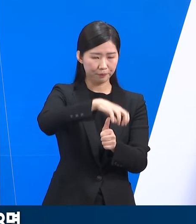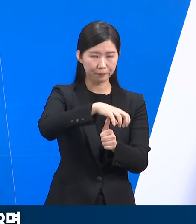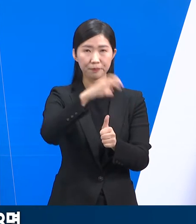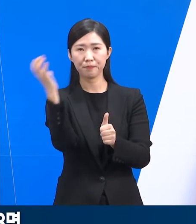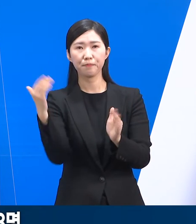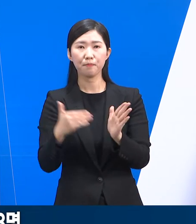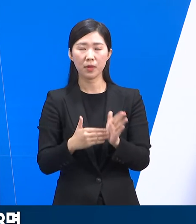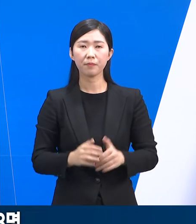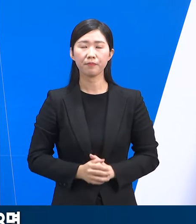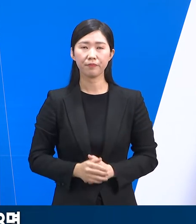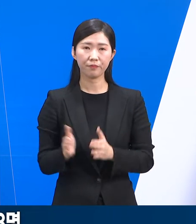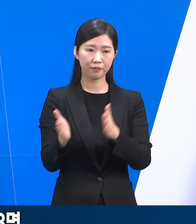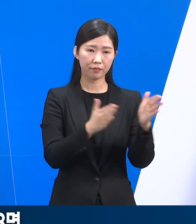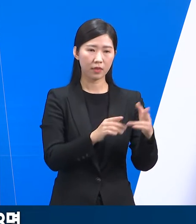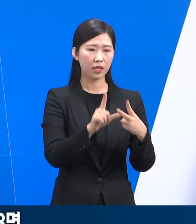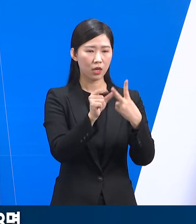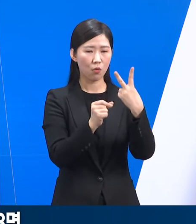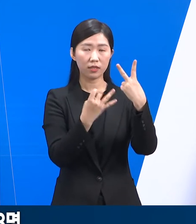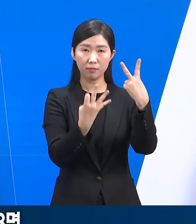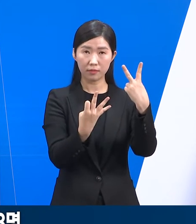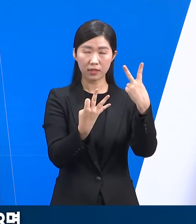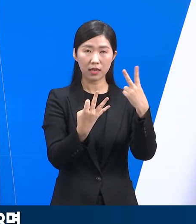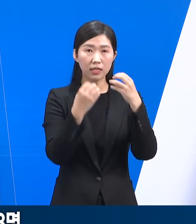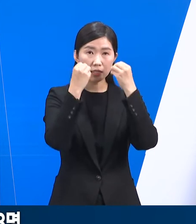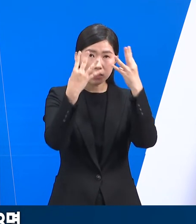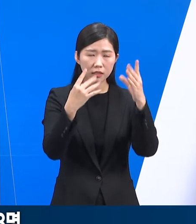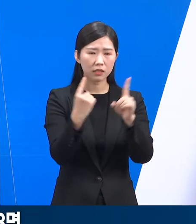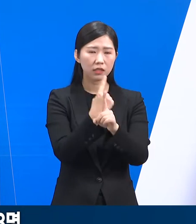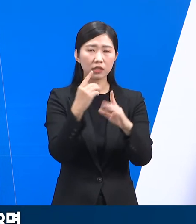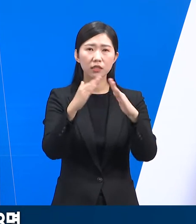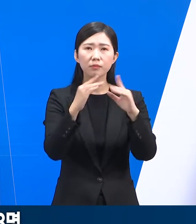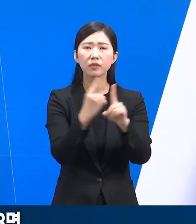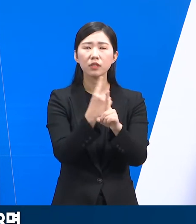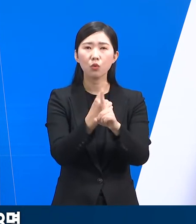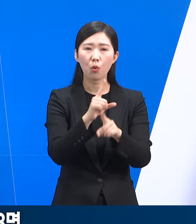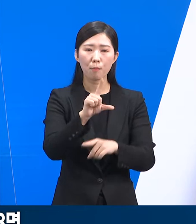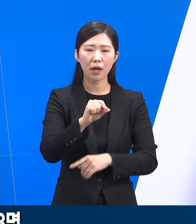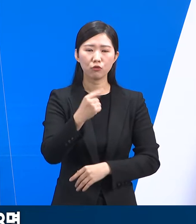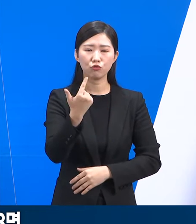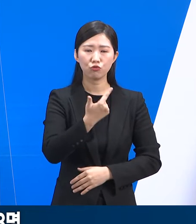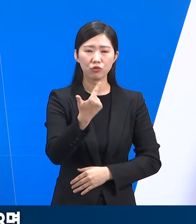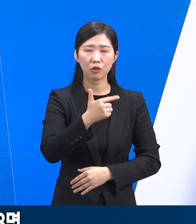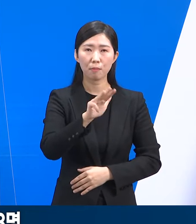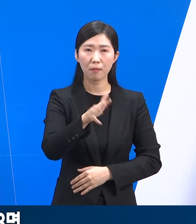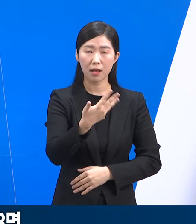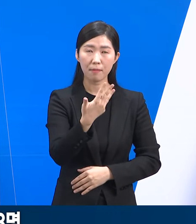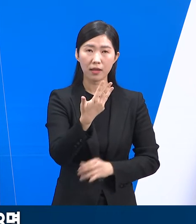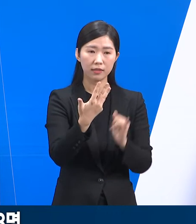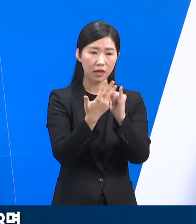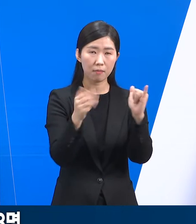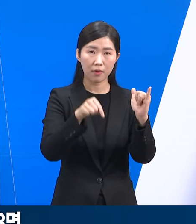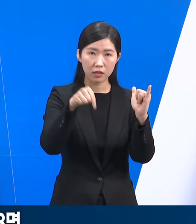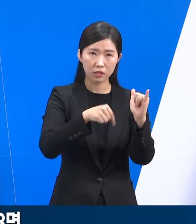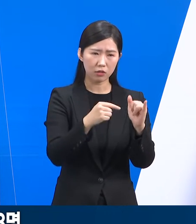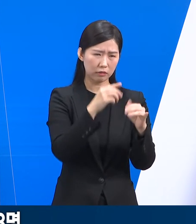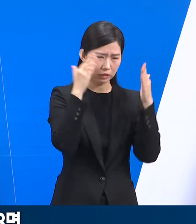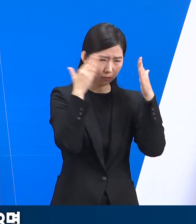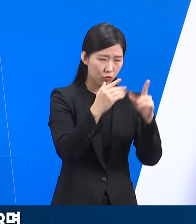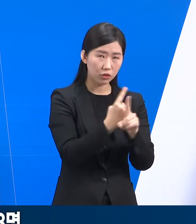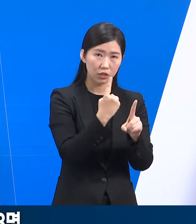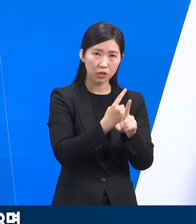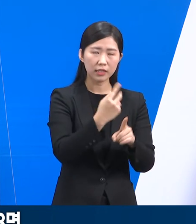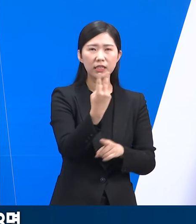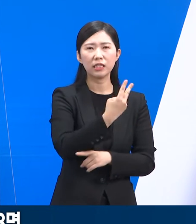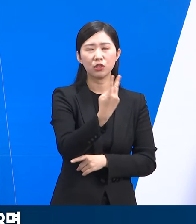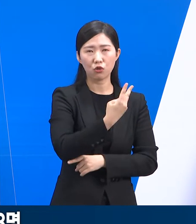2월 14일 신규 재택치료 대상자 1만 6,688명 중 집중관리군은 2,097명으로